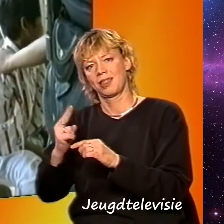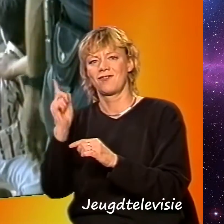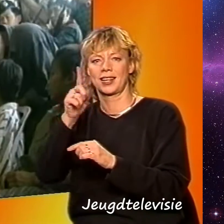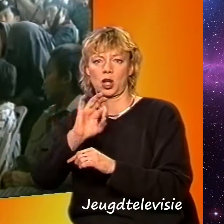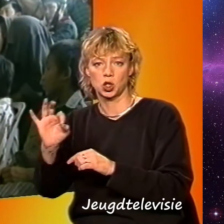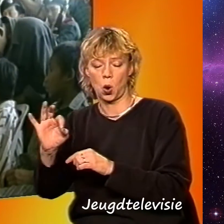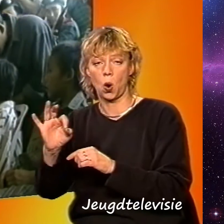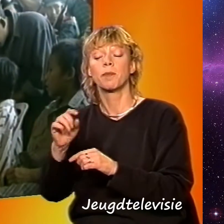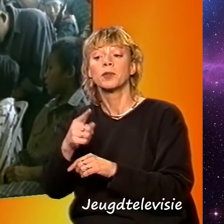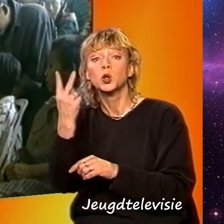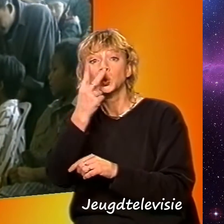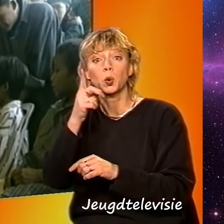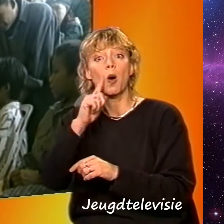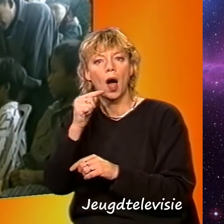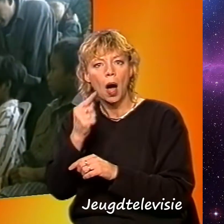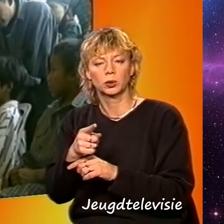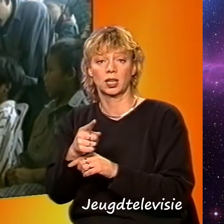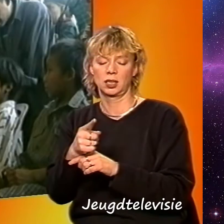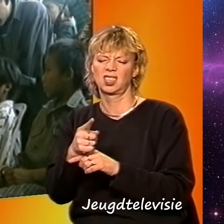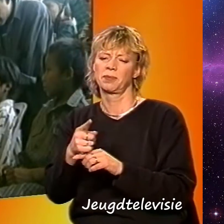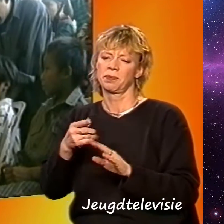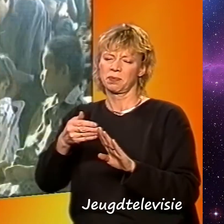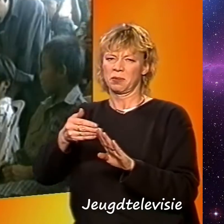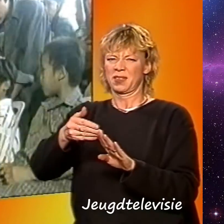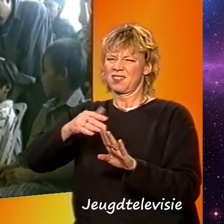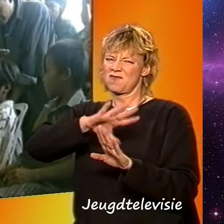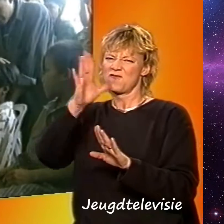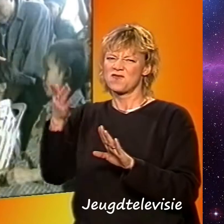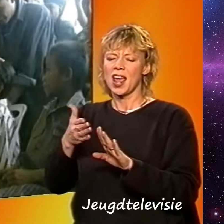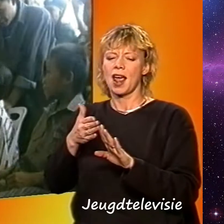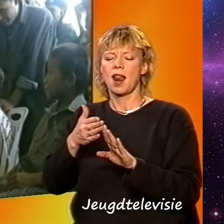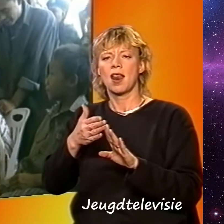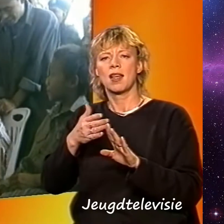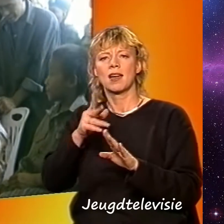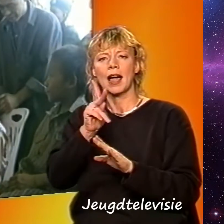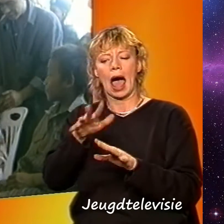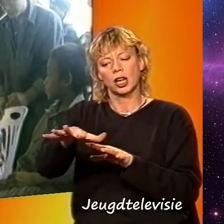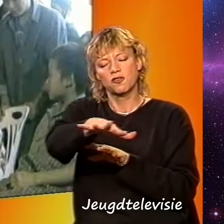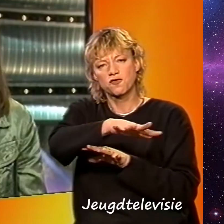kamp moeten zitten. Want veel Karenmensen zijn de afgelopen jaren naar het veilige Thailand gevlucht.